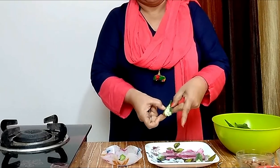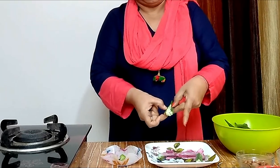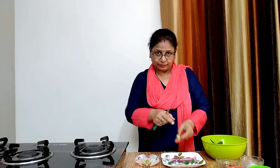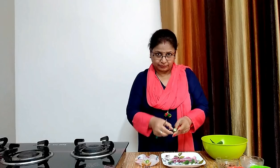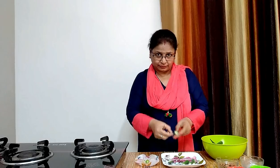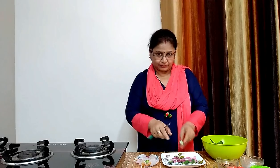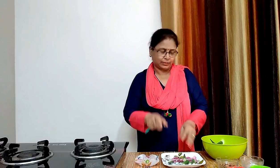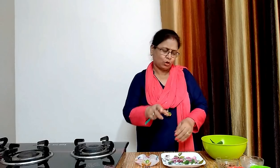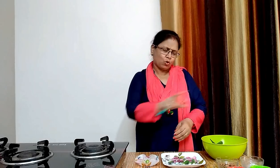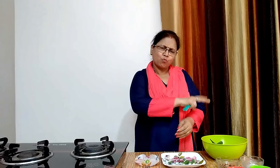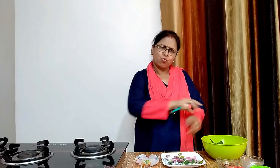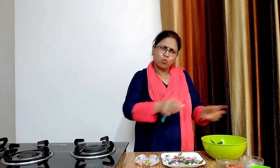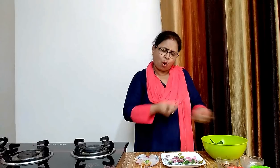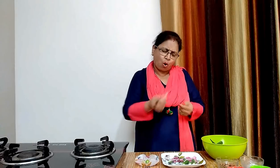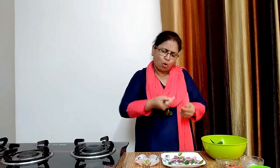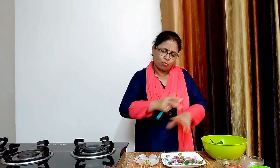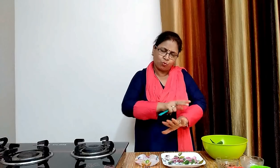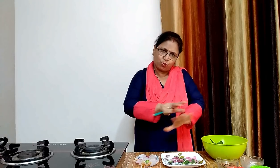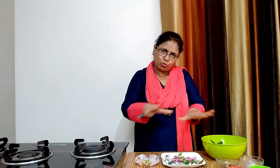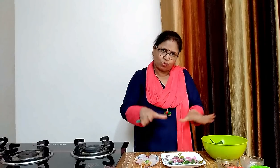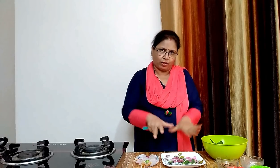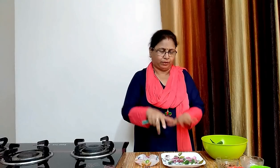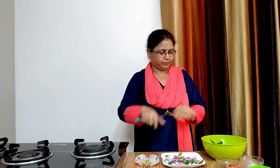अब इसी तरीके से हम सारे बिंडियों को भी काट लेंगे